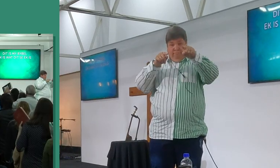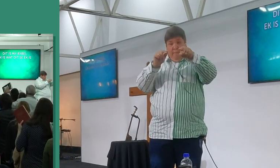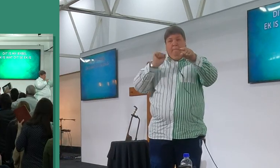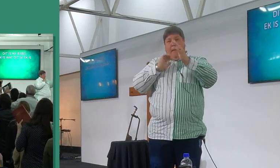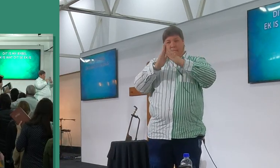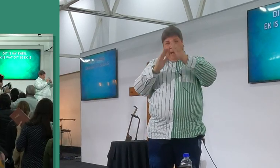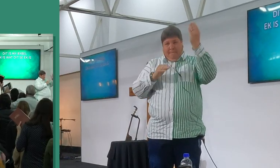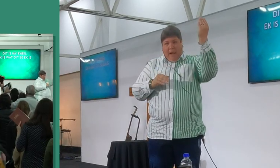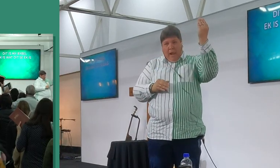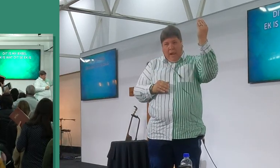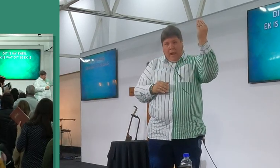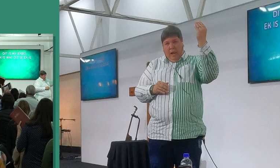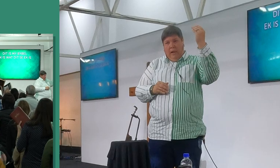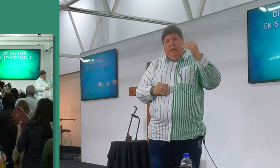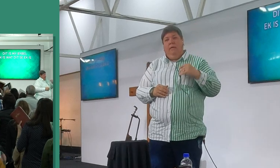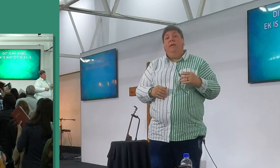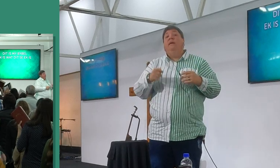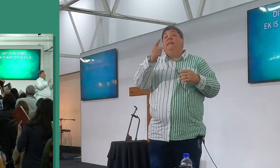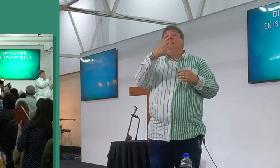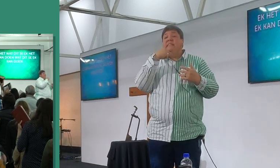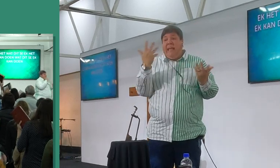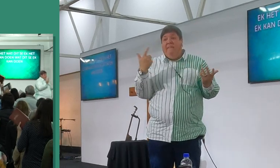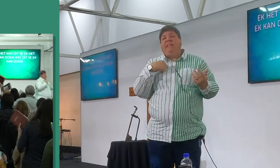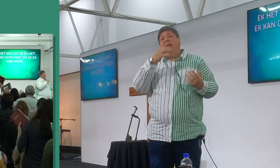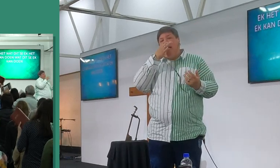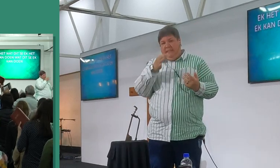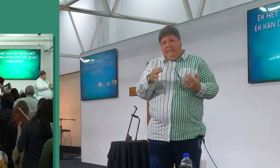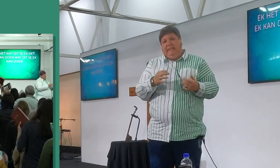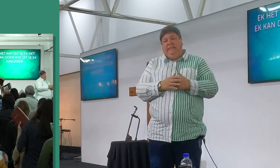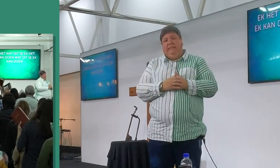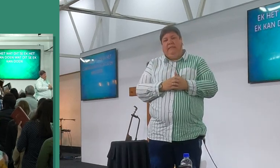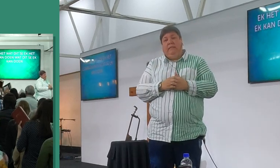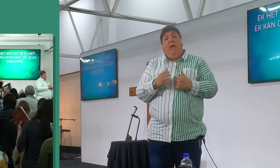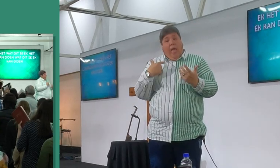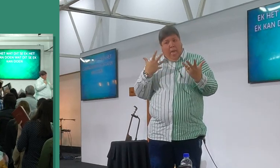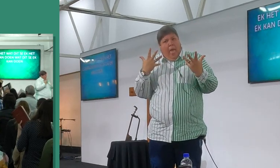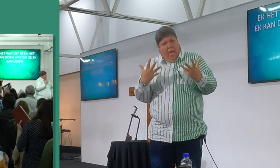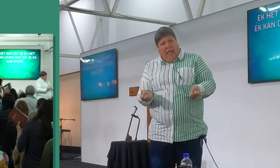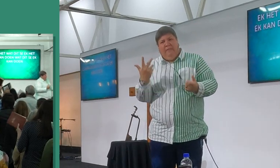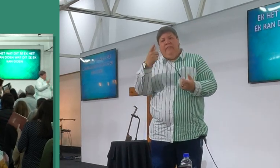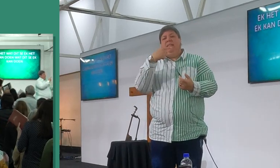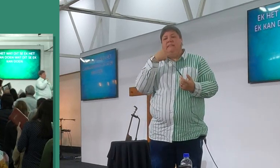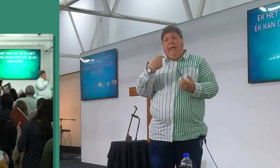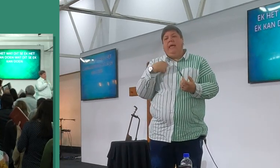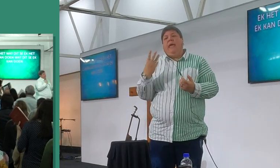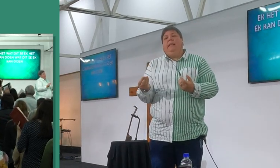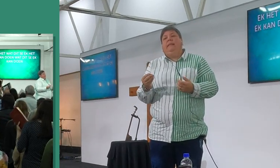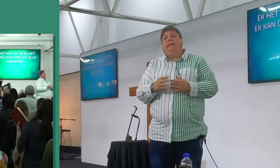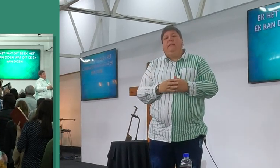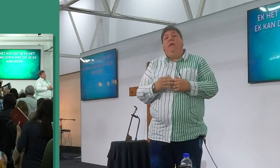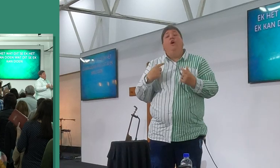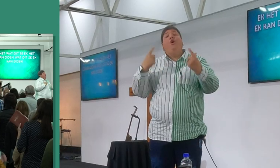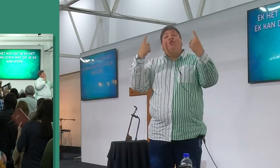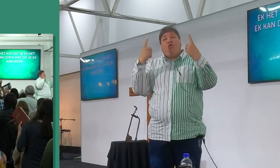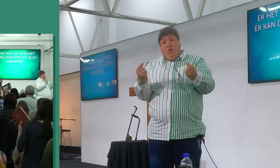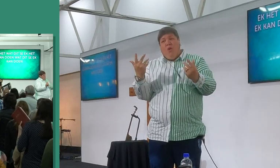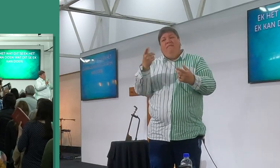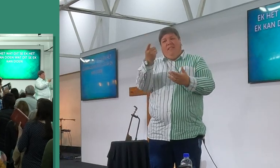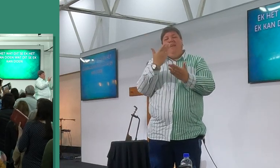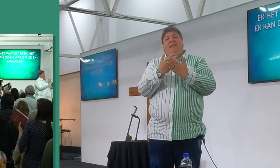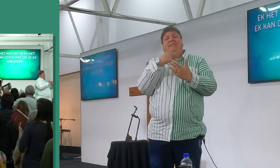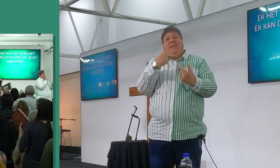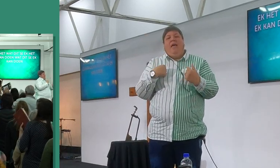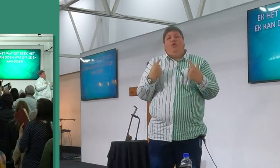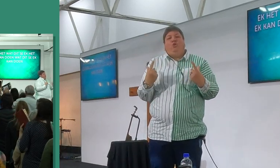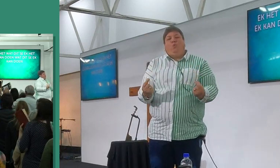my bybel, ek is wat het sê ek is, ek het wat het sê ek het, ek kan doen wat het sê ek kan doen,